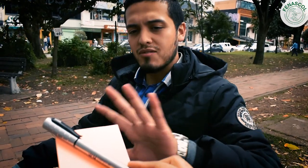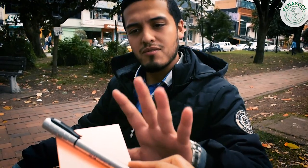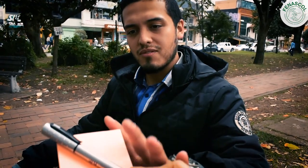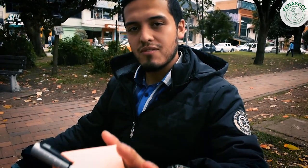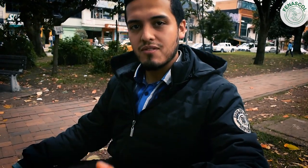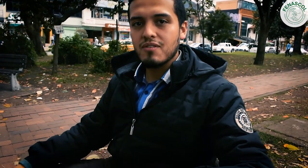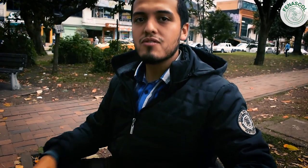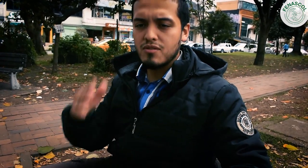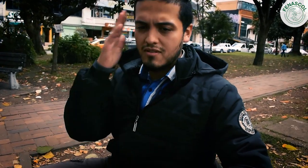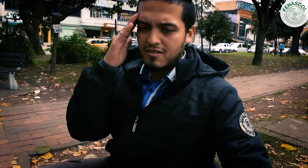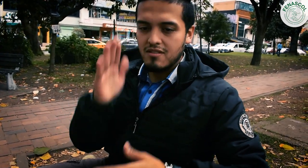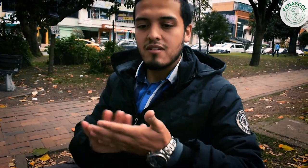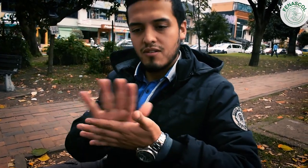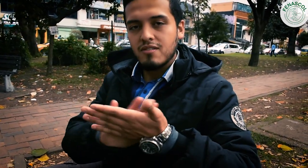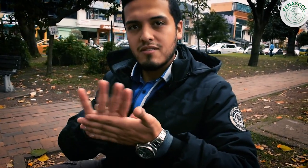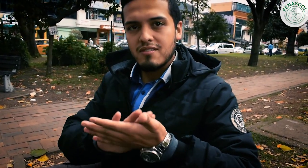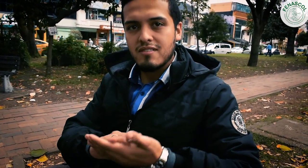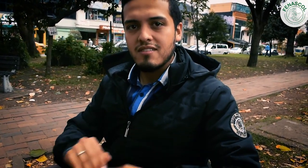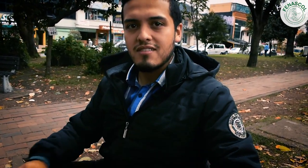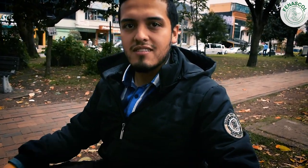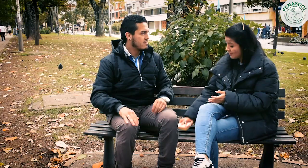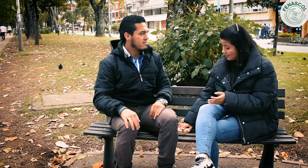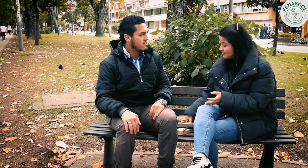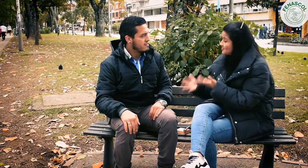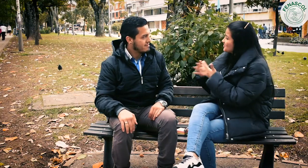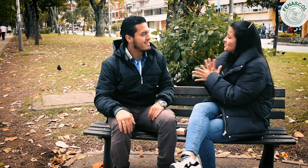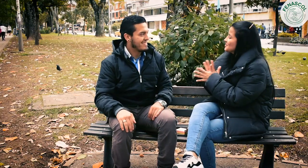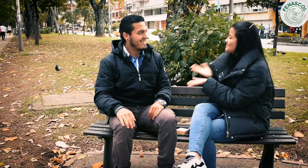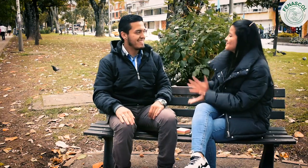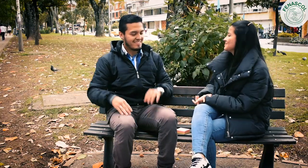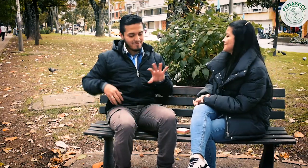No, ya no es necesario. Se lengua de señas. Bueno, cuéntame.